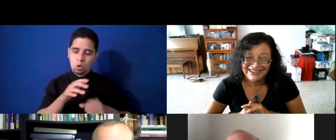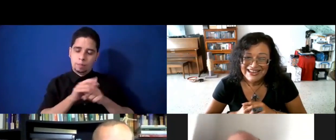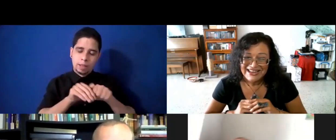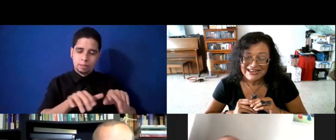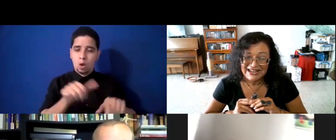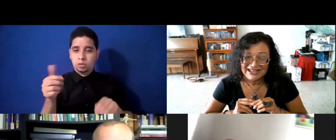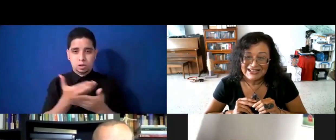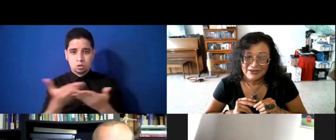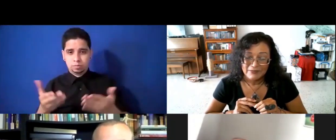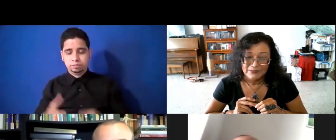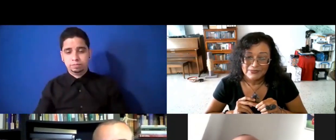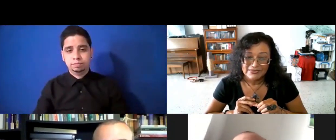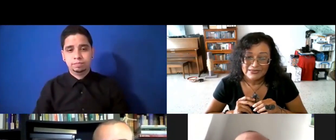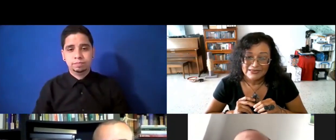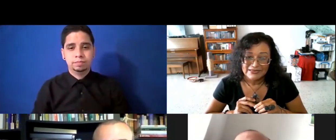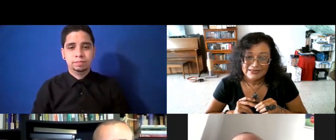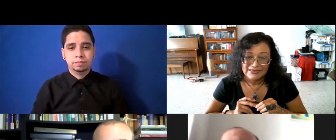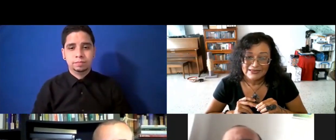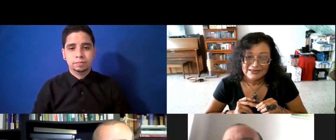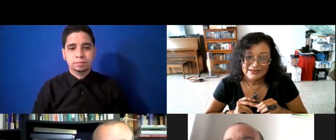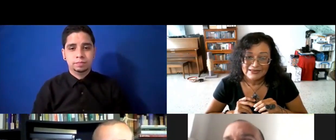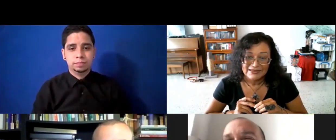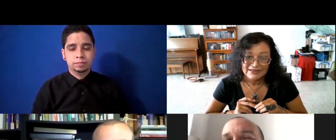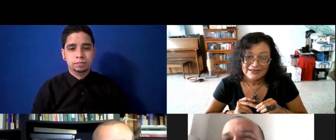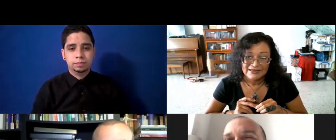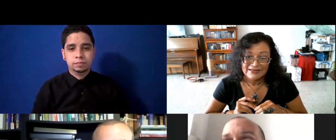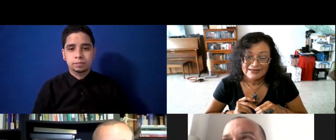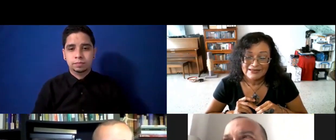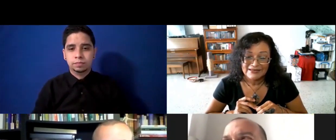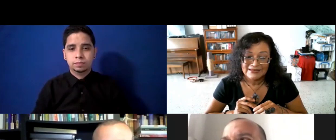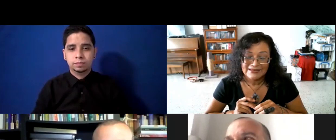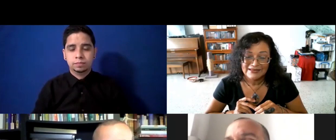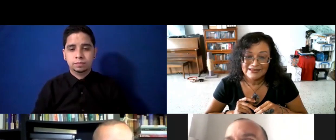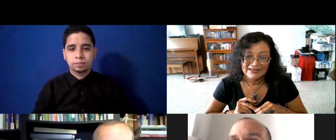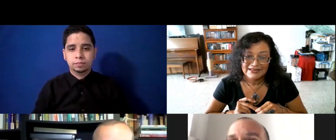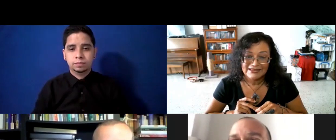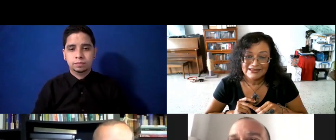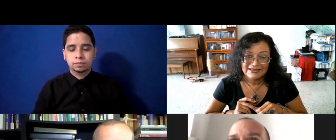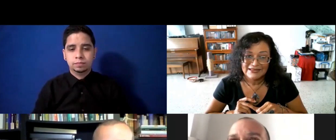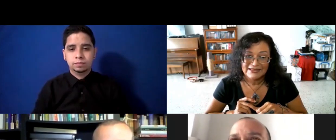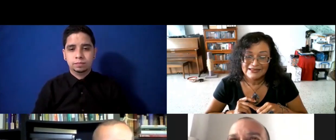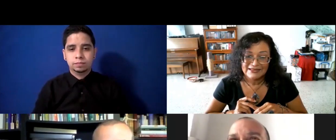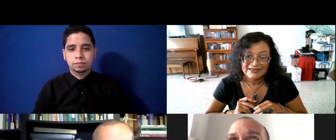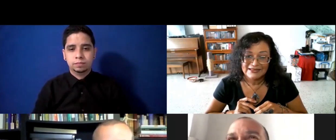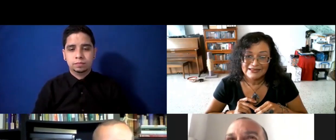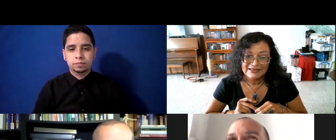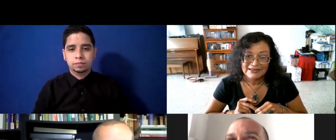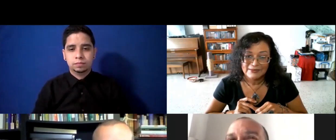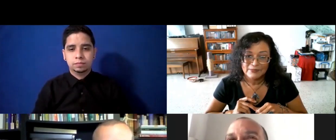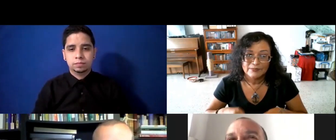Bueno, fíjate, algo, algo que es lo que siempre hemos tratado de hacer, y algo que he aprendido, que